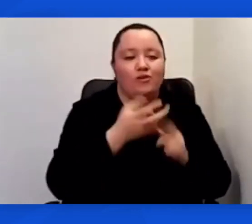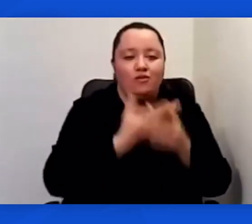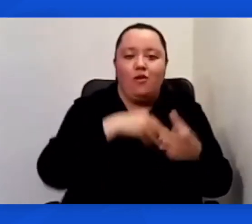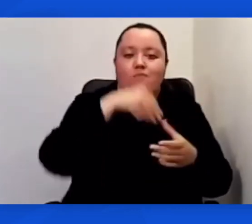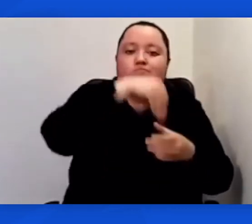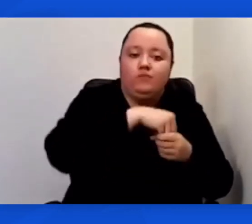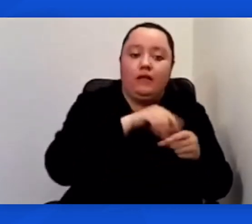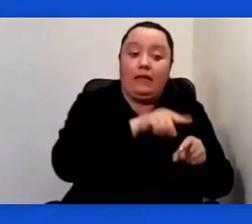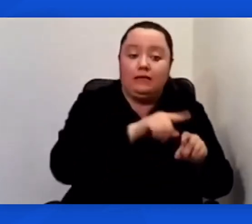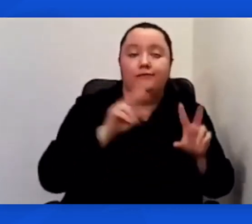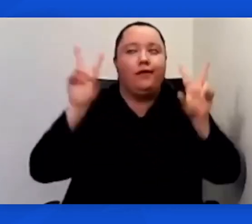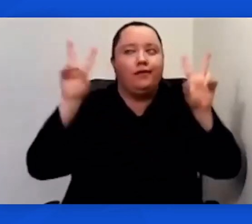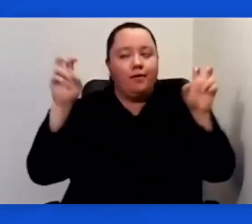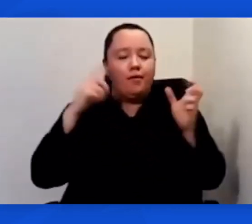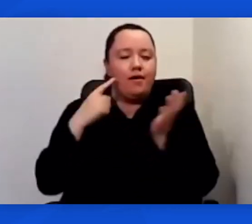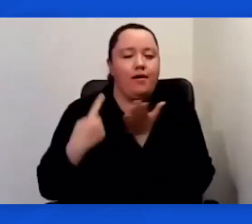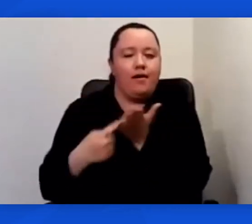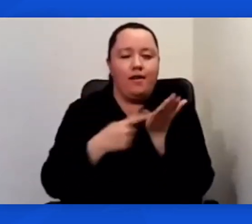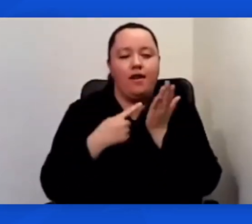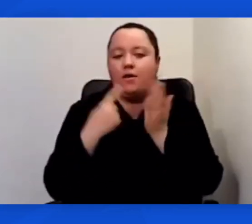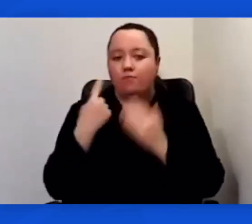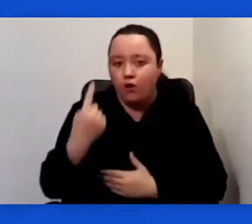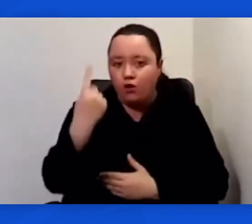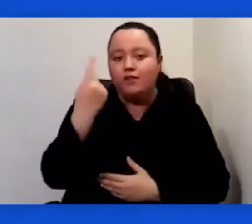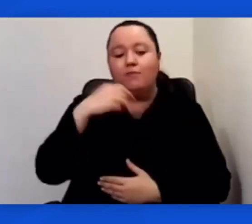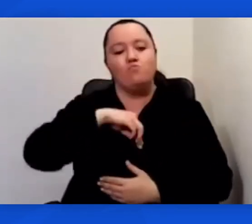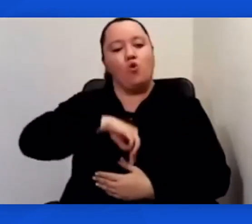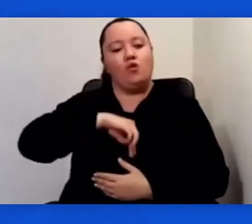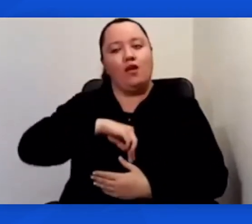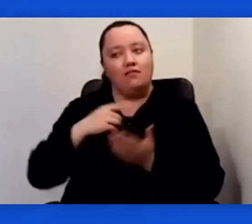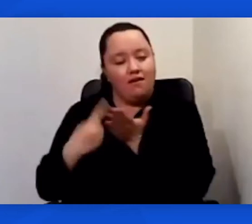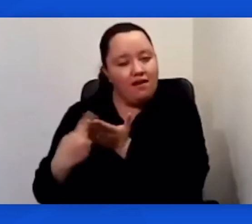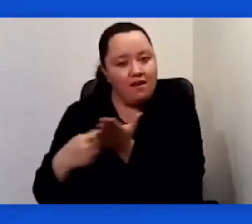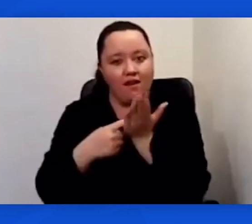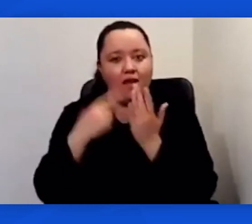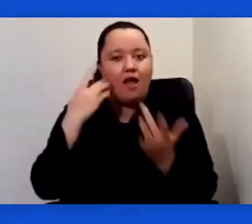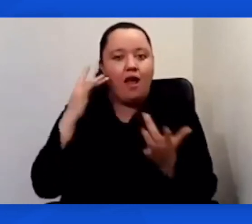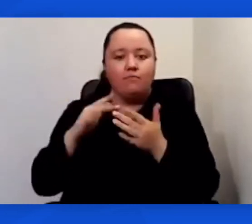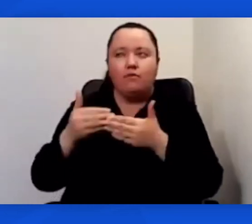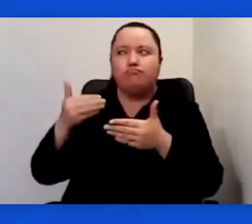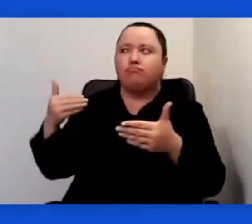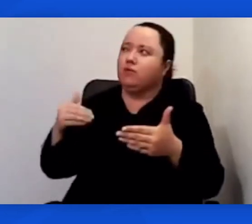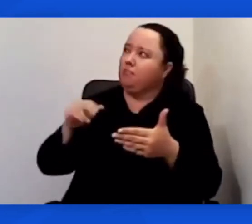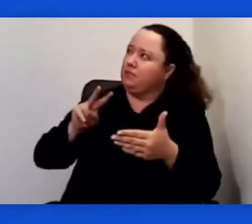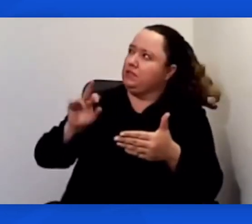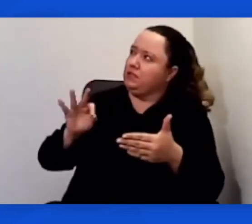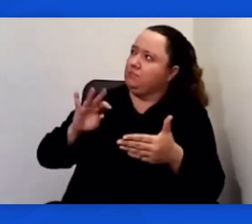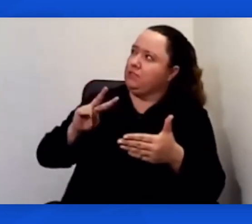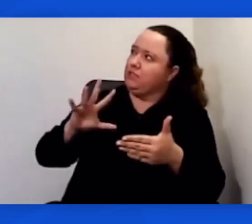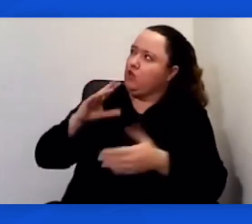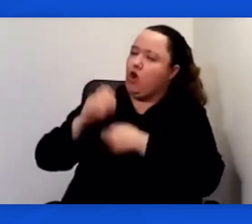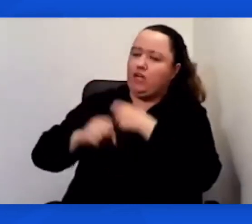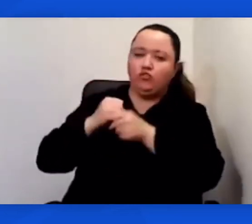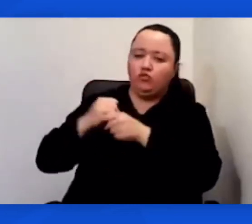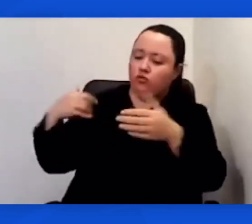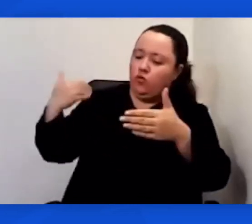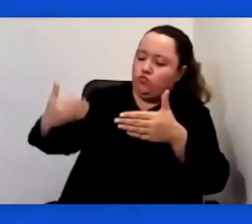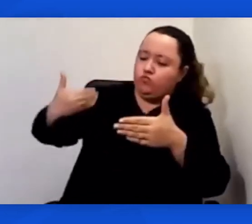efecto un debate moral que viene particularmente hace 23, 25 años cuando empezaron a cerrarse los colegios para